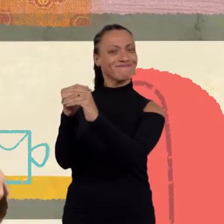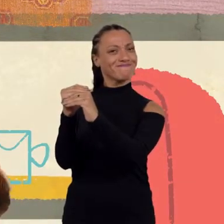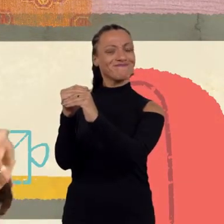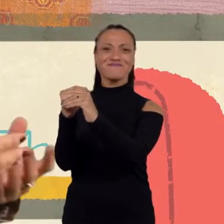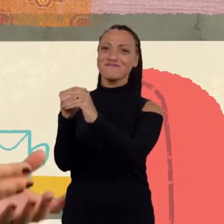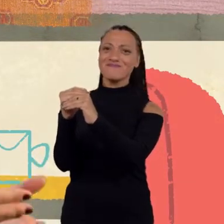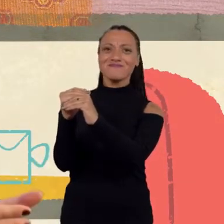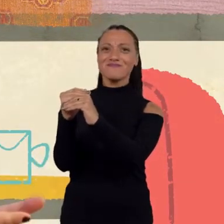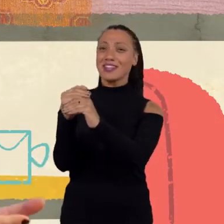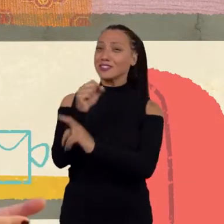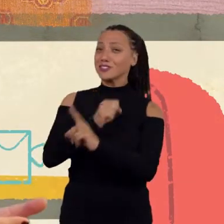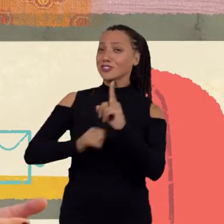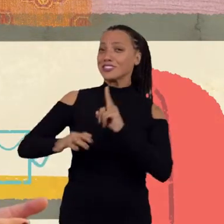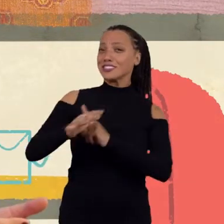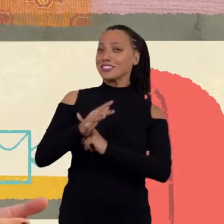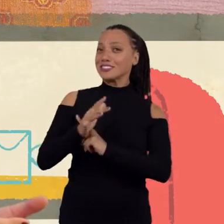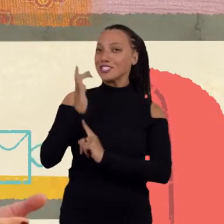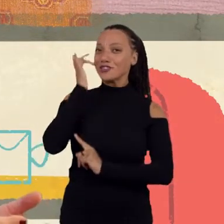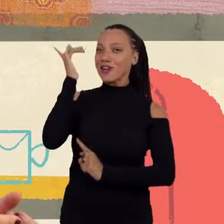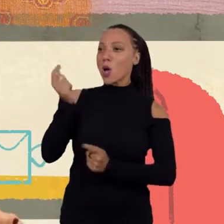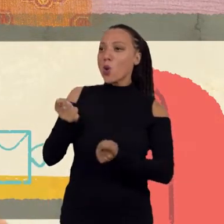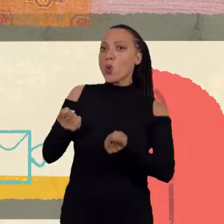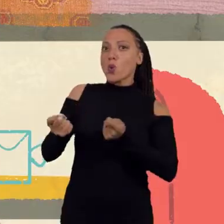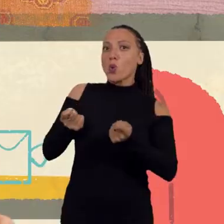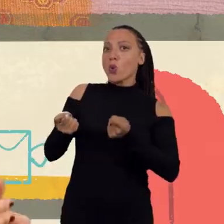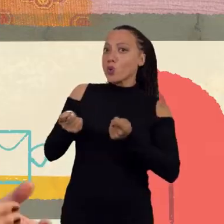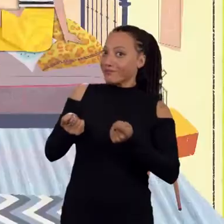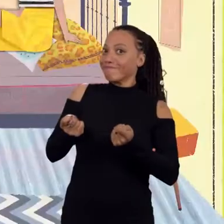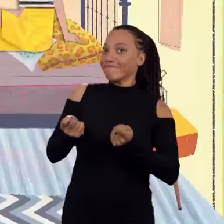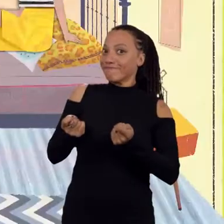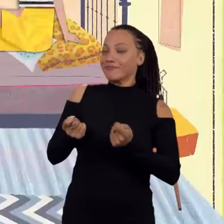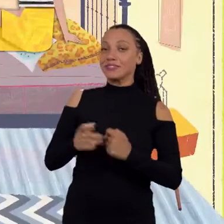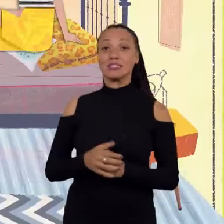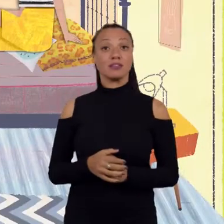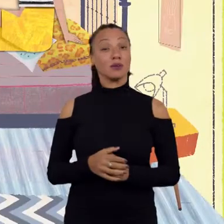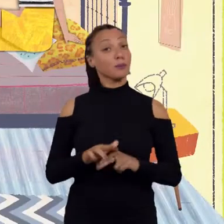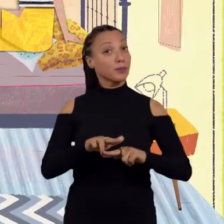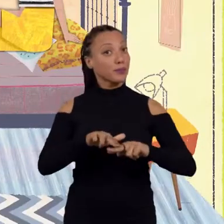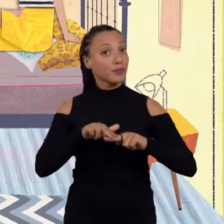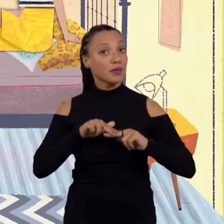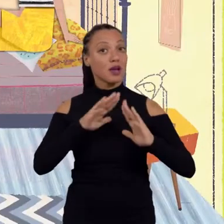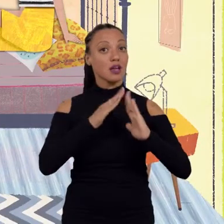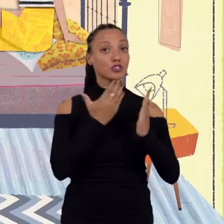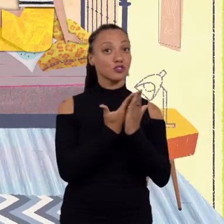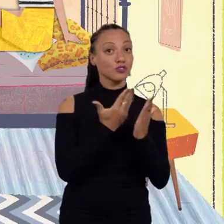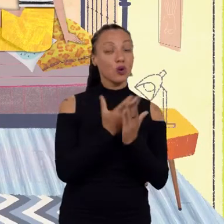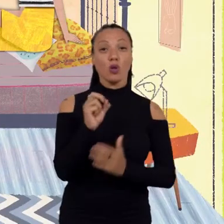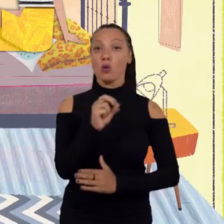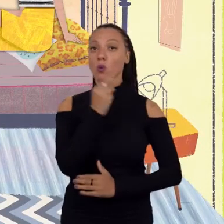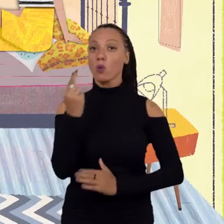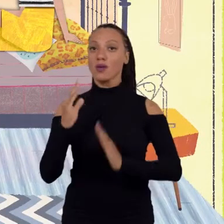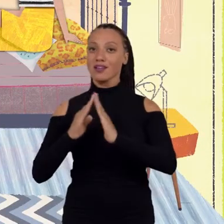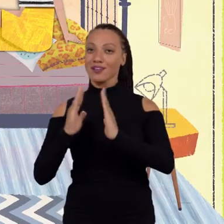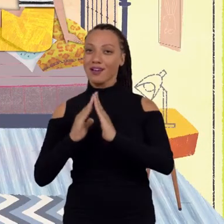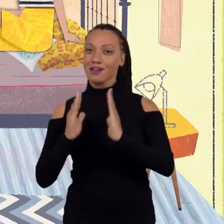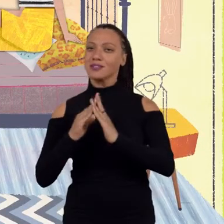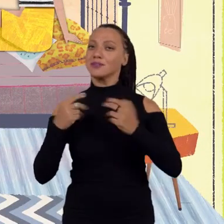fácil de controlar. Então, tanto na escola quanto dentro de casa, a gente tem que estimular